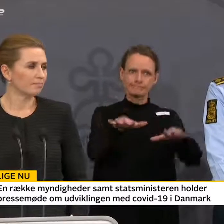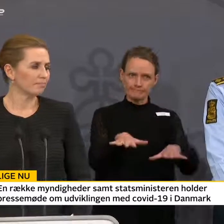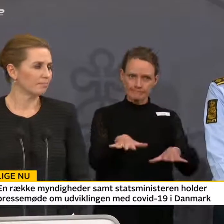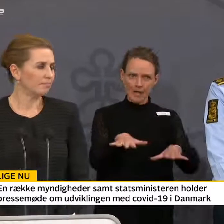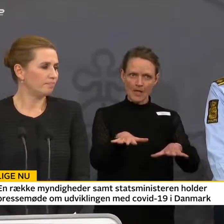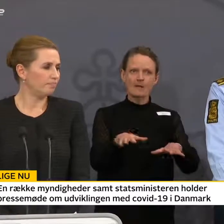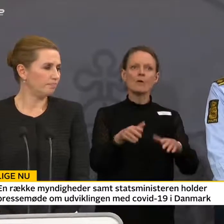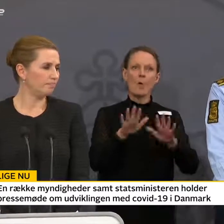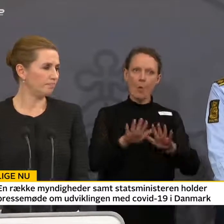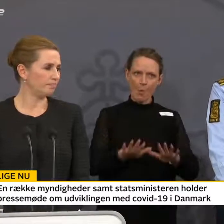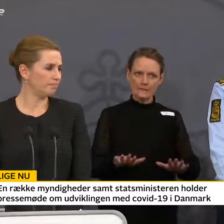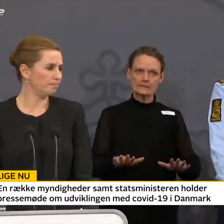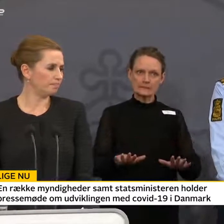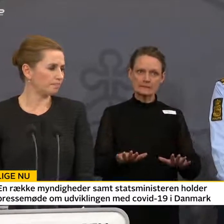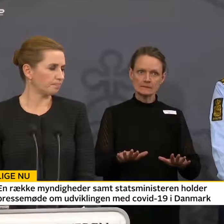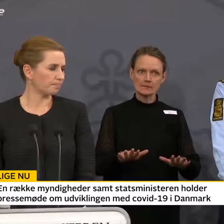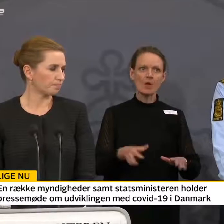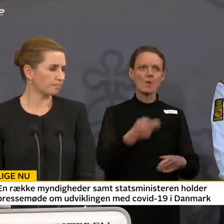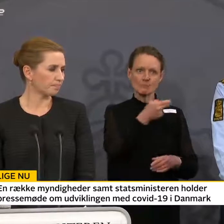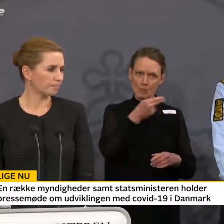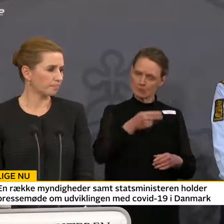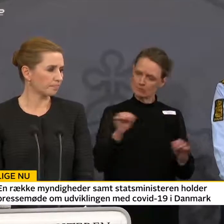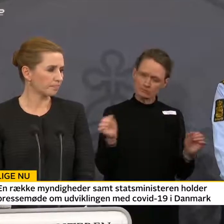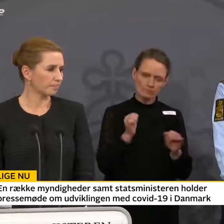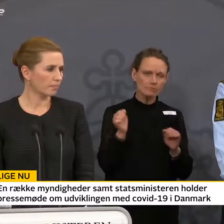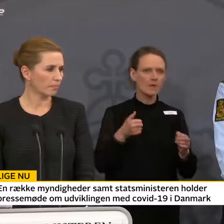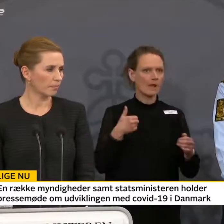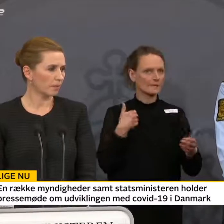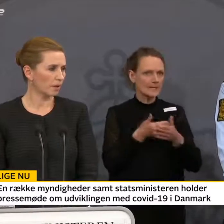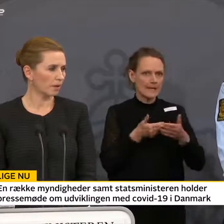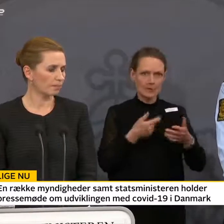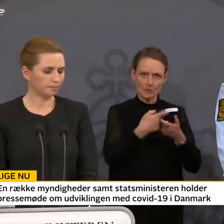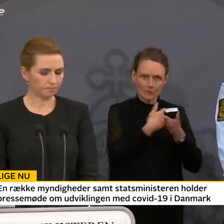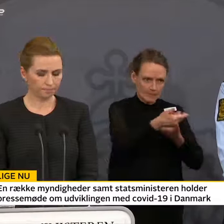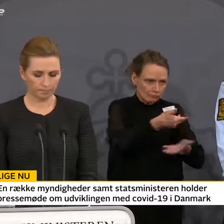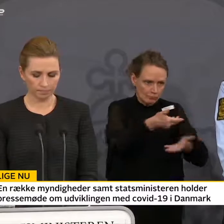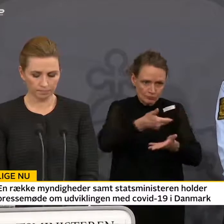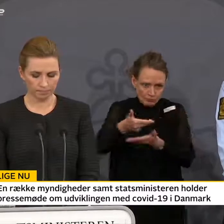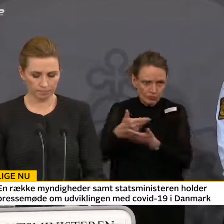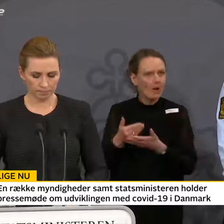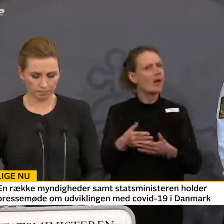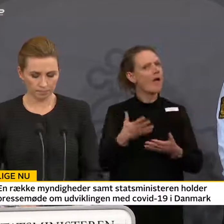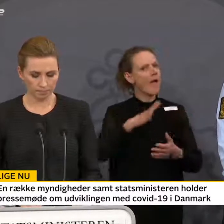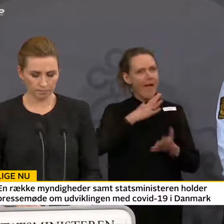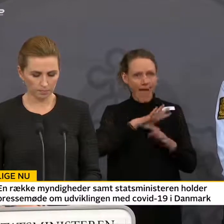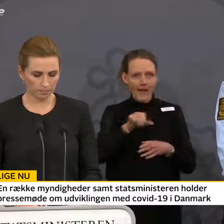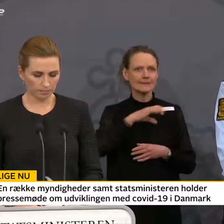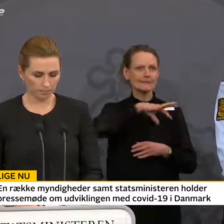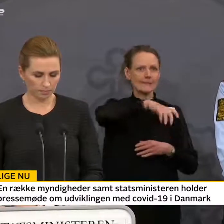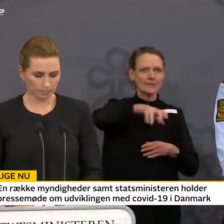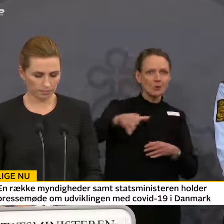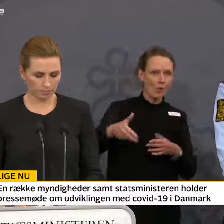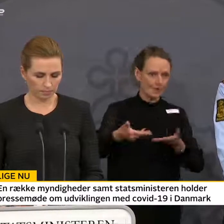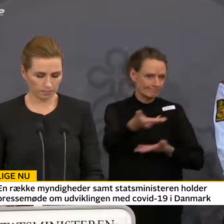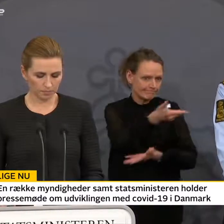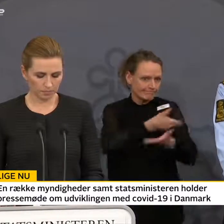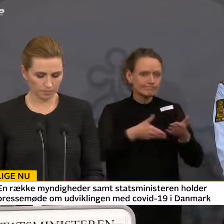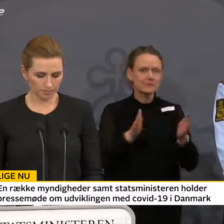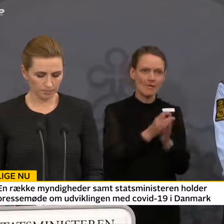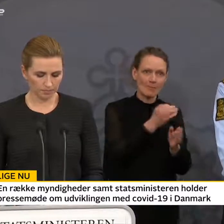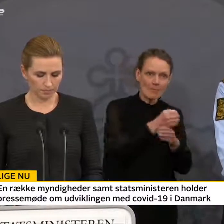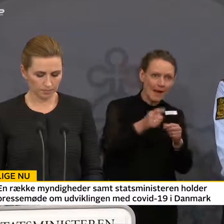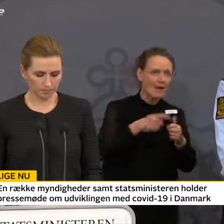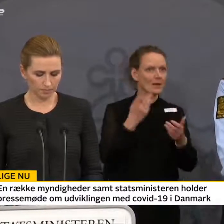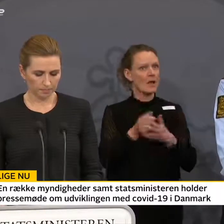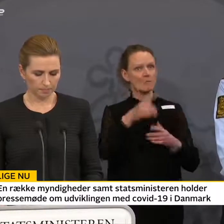Myndighederne er i tæt kontakt. Vi arbejder tæt sammen på tværs af alle sektorer, forsyning, sundhed, forsvar, politi, brand